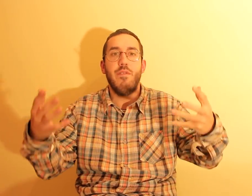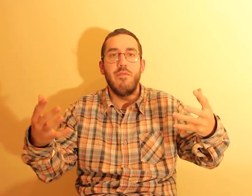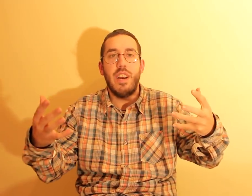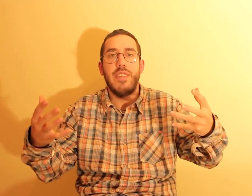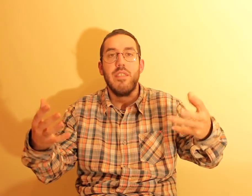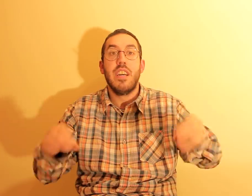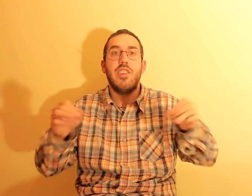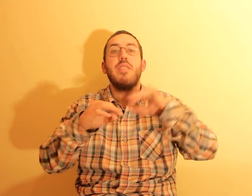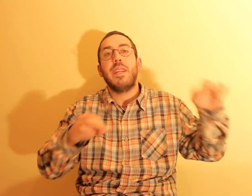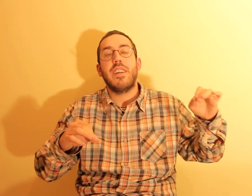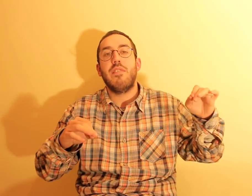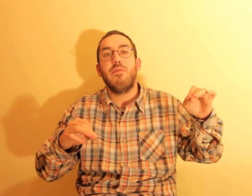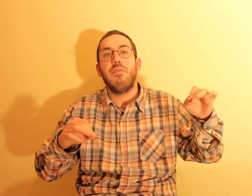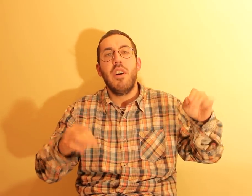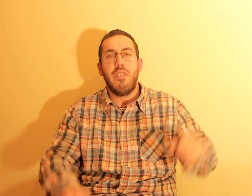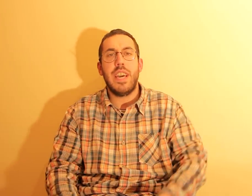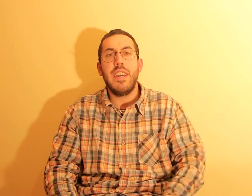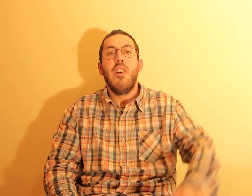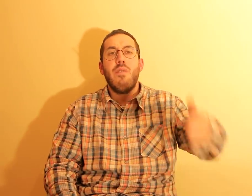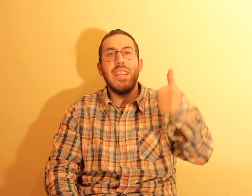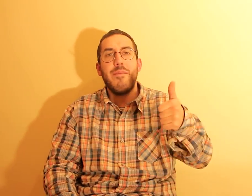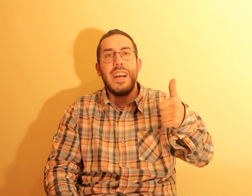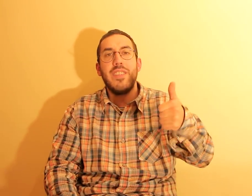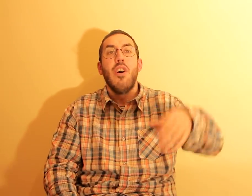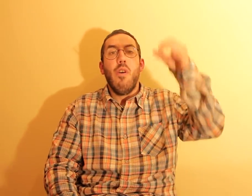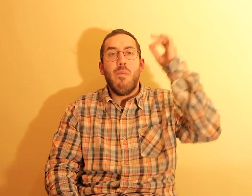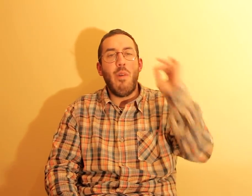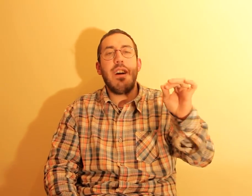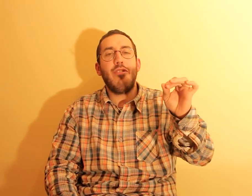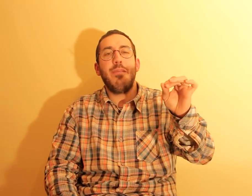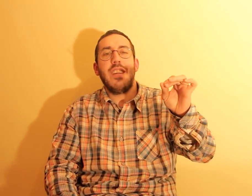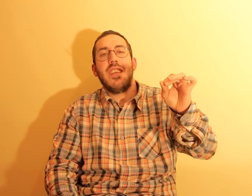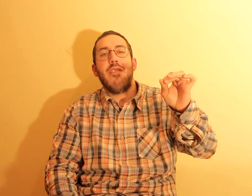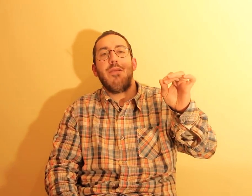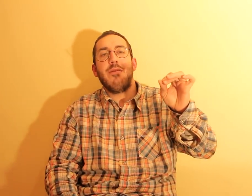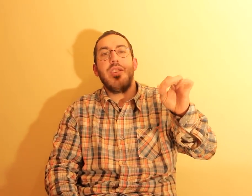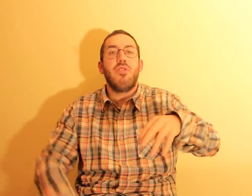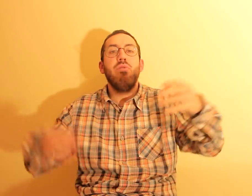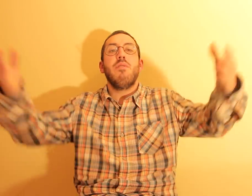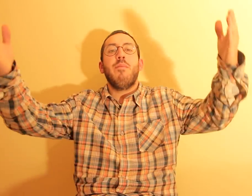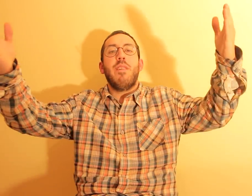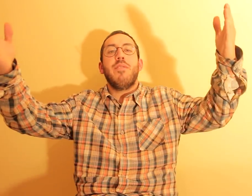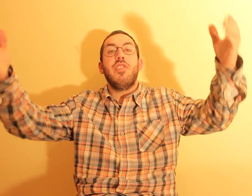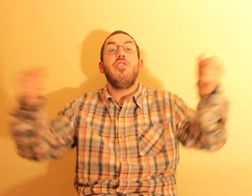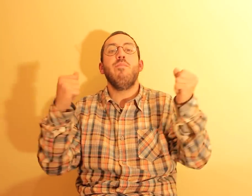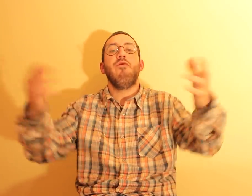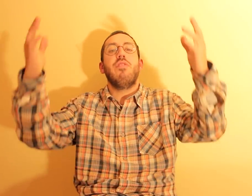formulário, que a gente pede aqui tudo, ok? Um grande abraço, um bom ano 2019, para vocês, tudo bom para vocês, e muita